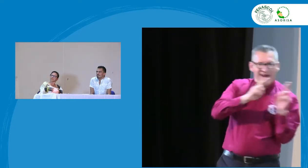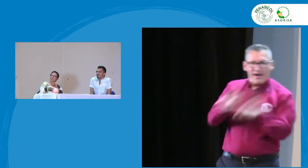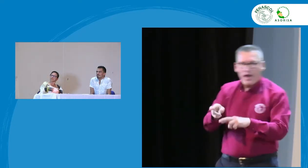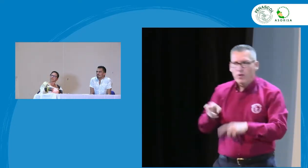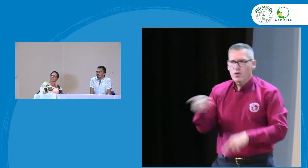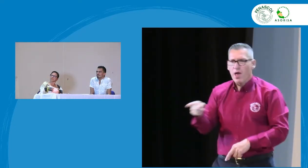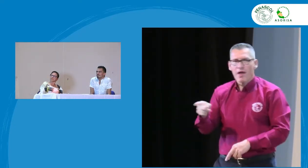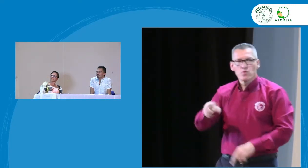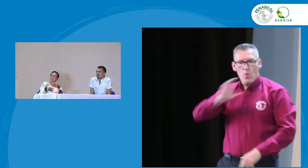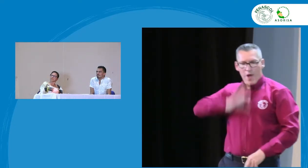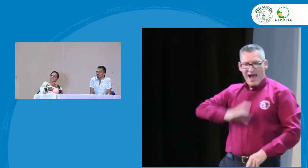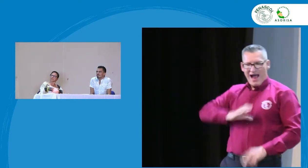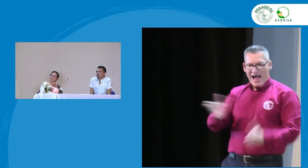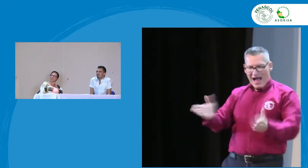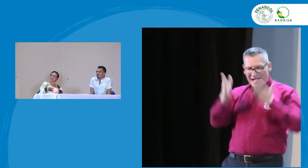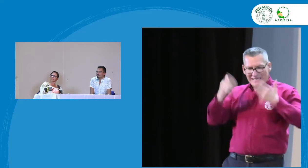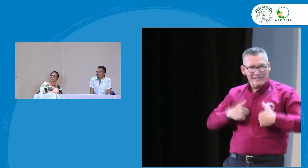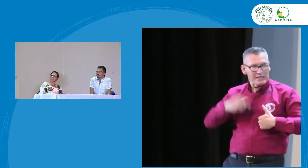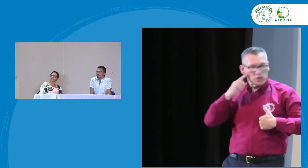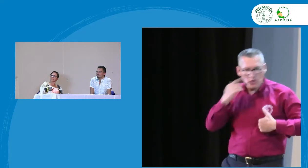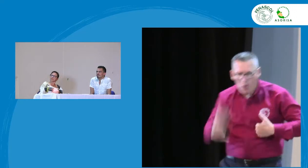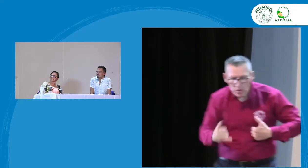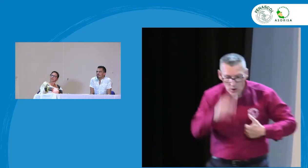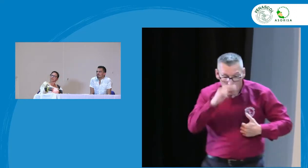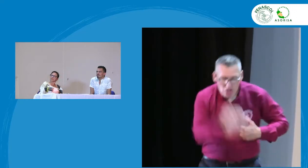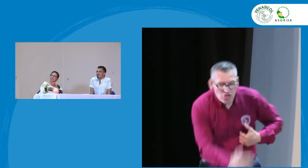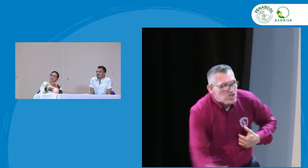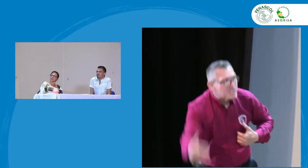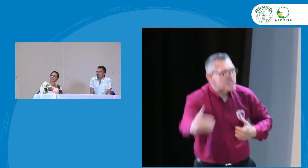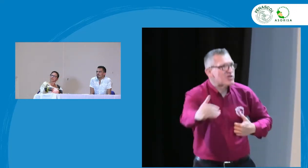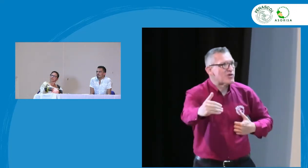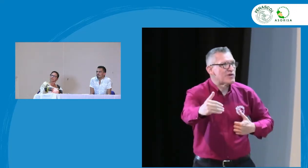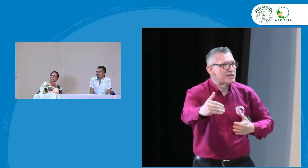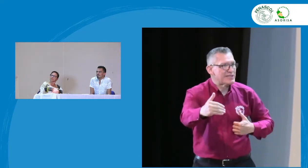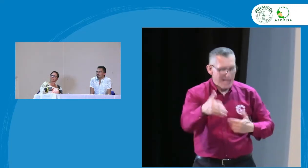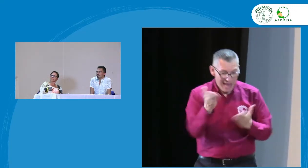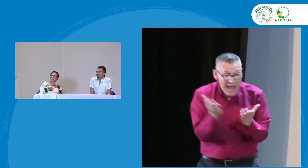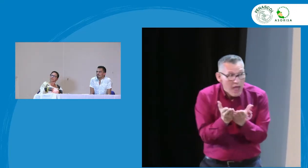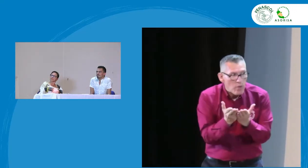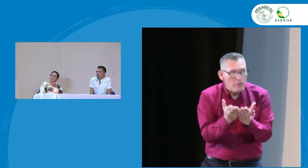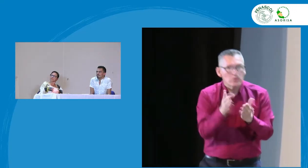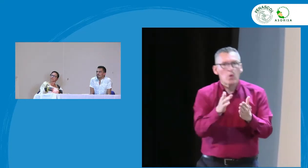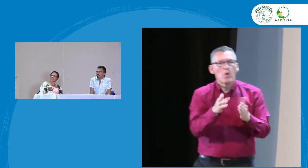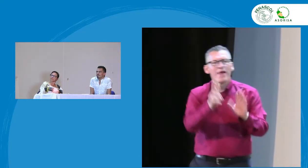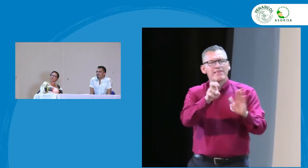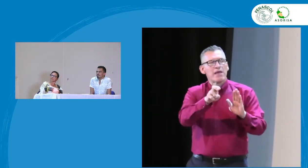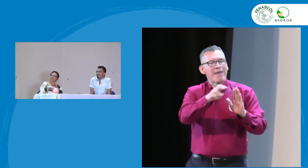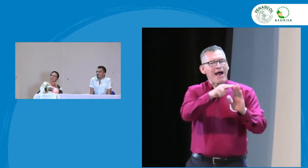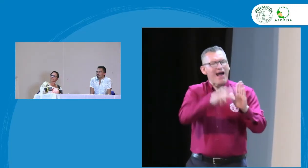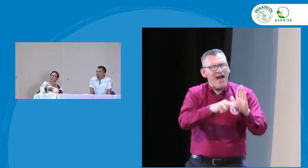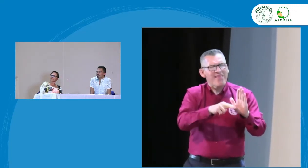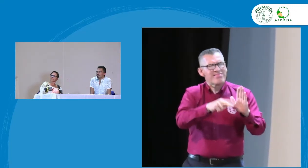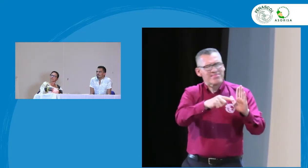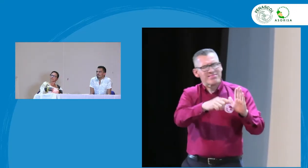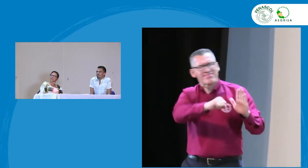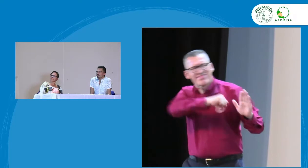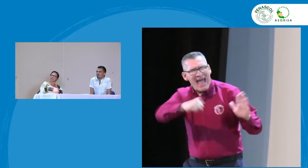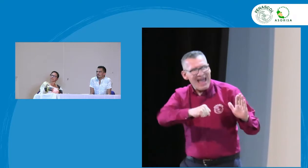también ver cómo se reconocen las características de la persona sorda de los niños sordos en este